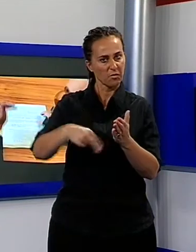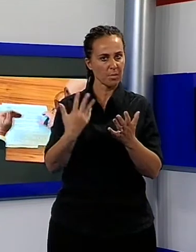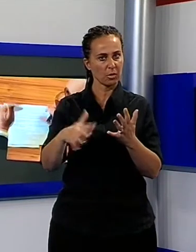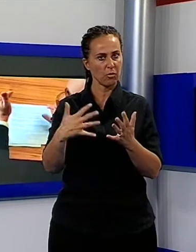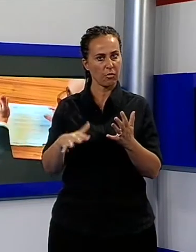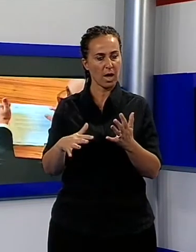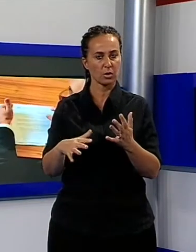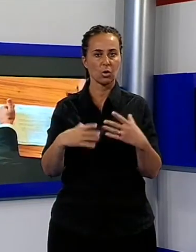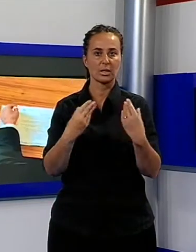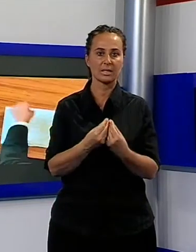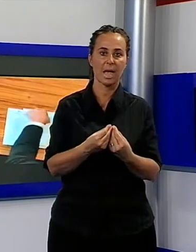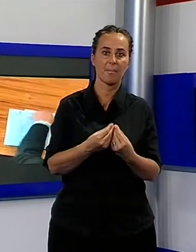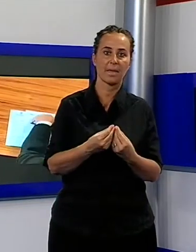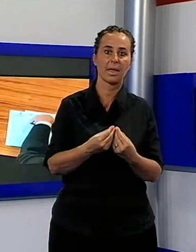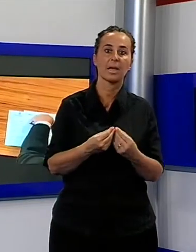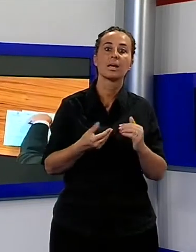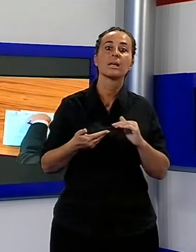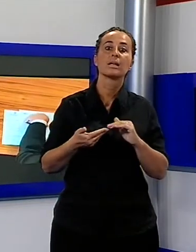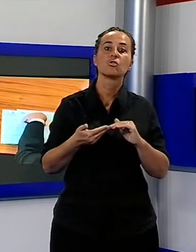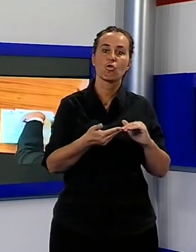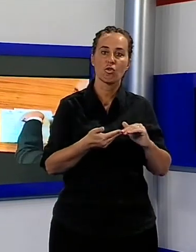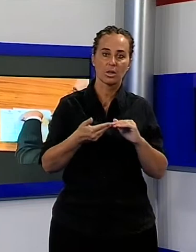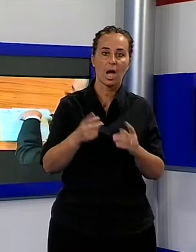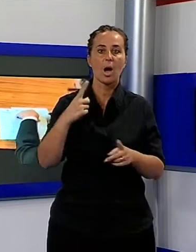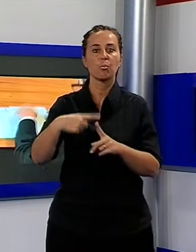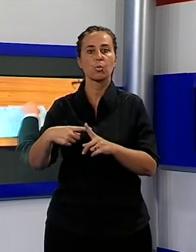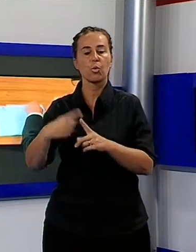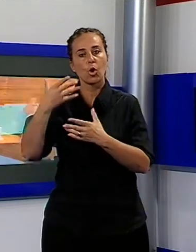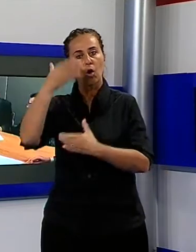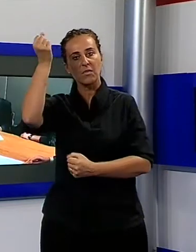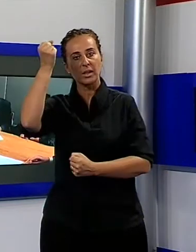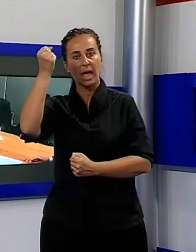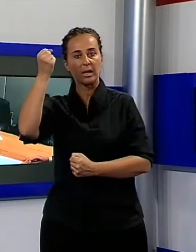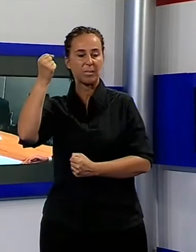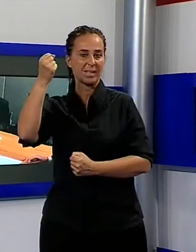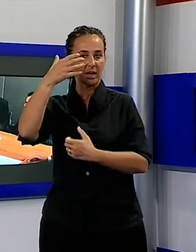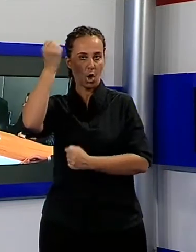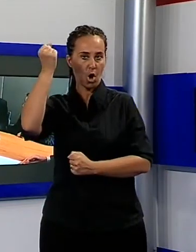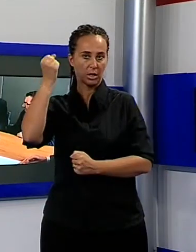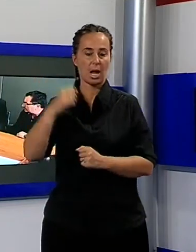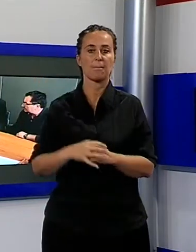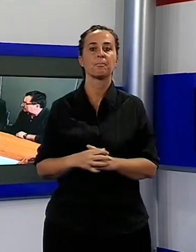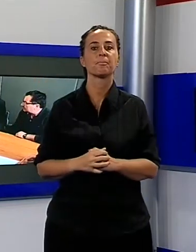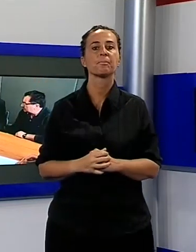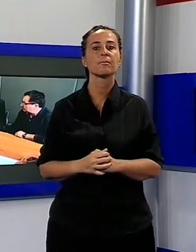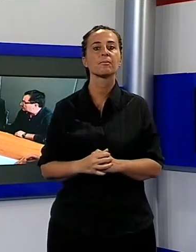Fraternita di Misericordia di Corzagna, rappresentate da Maido Castiglioni e da